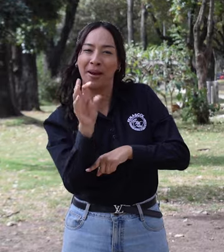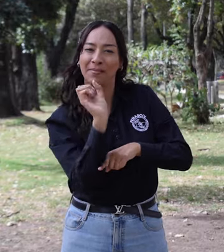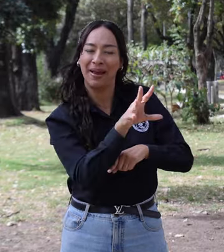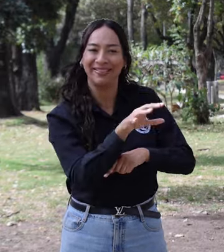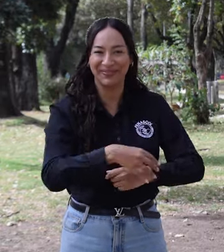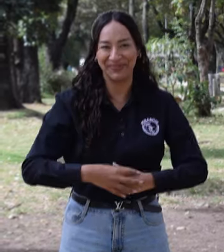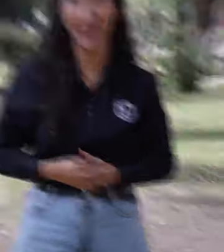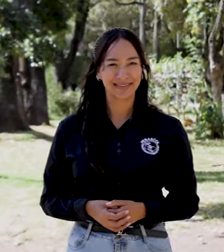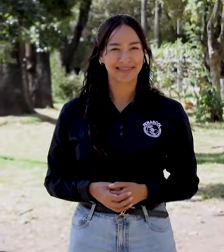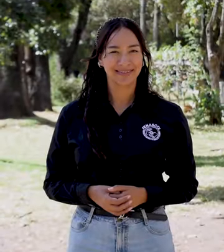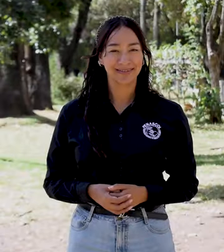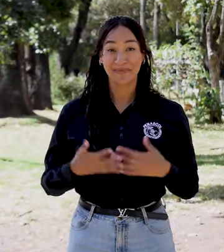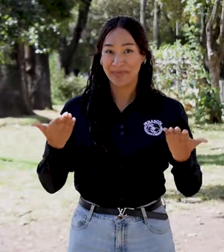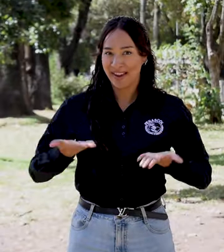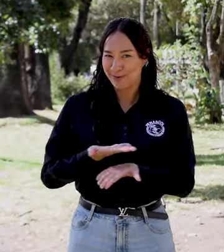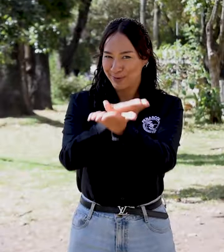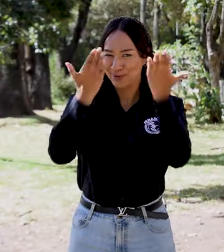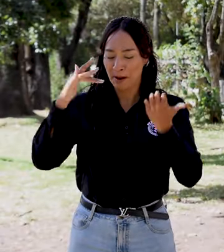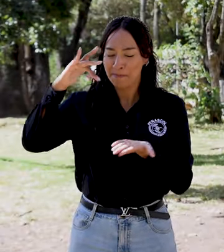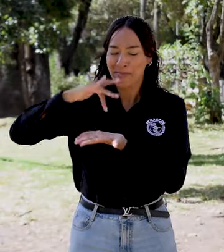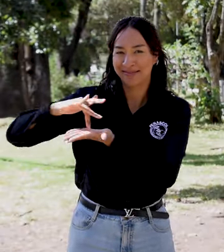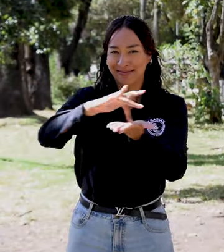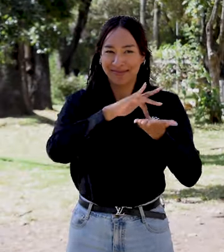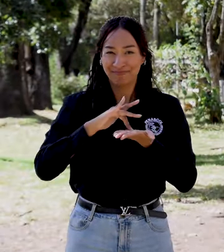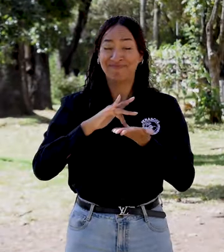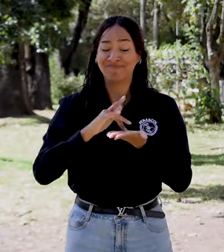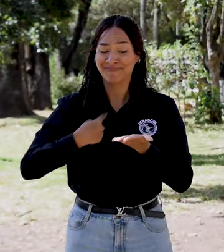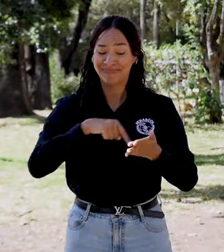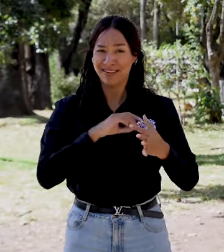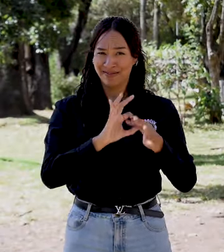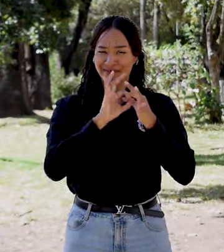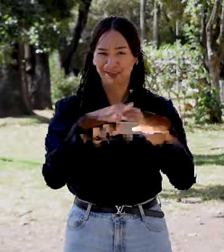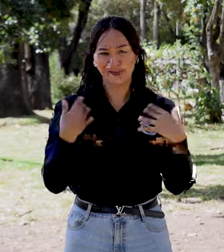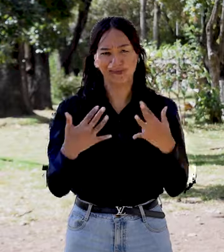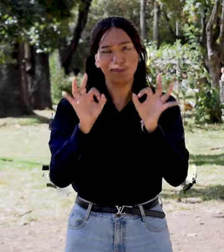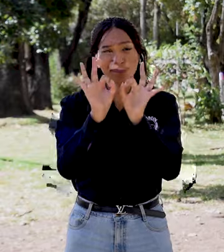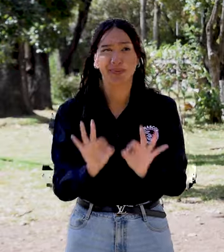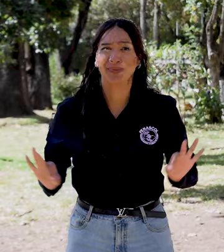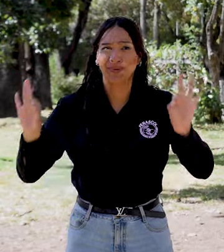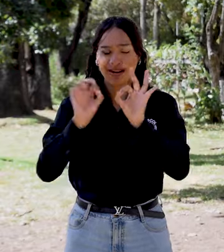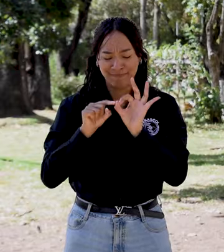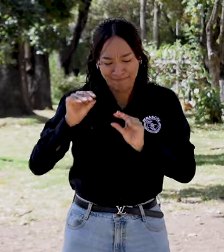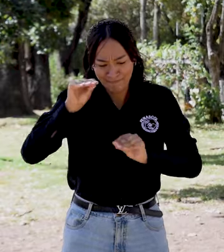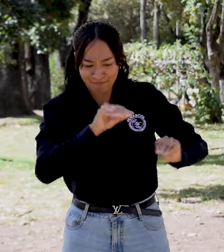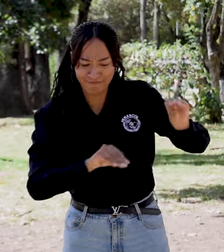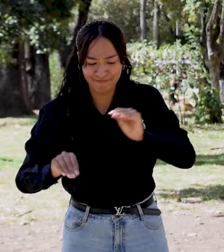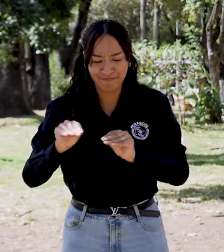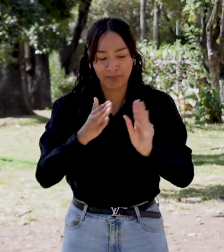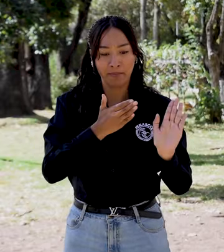5. Para FENASCOL es muy importante su participación, pues la información que nos den